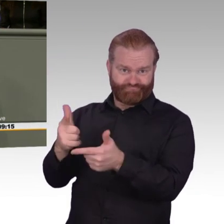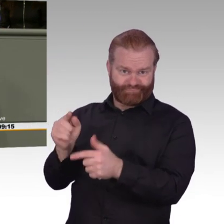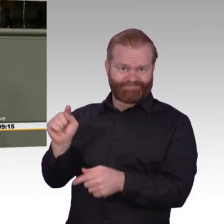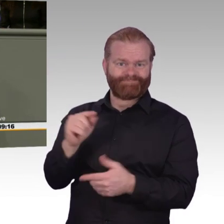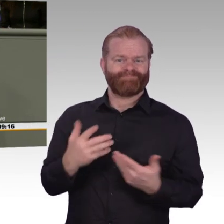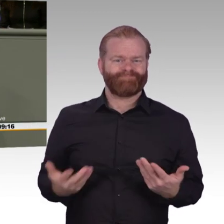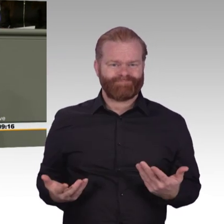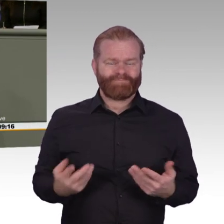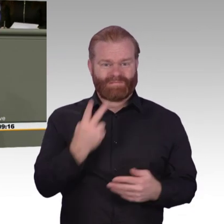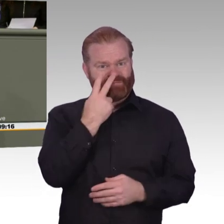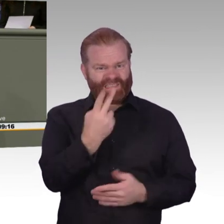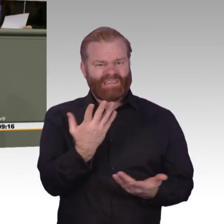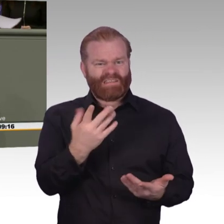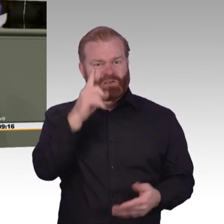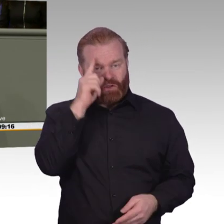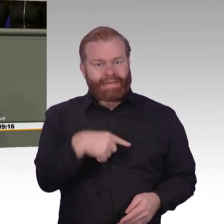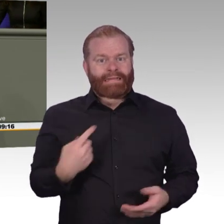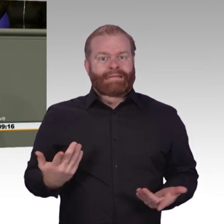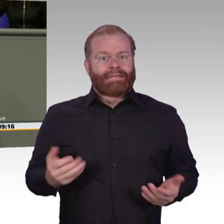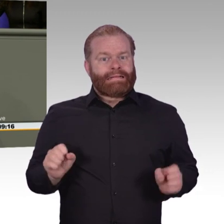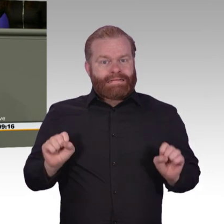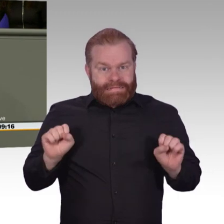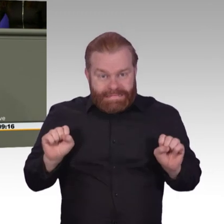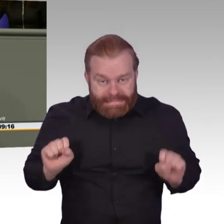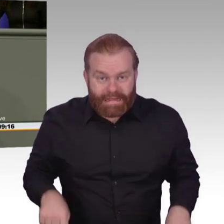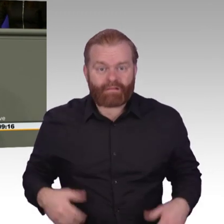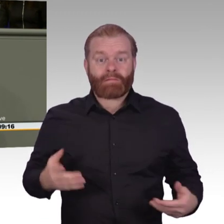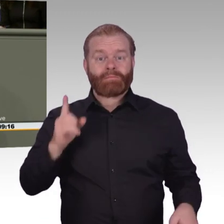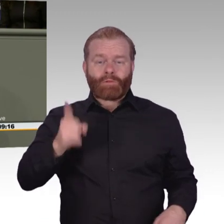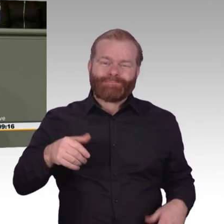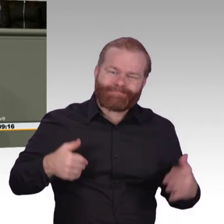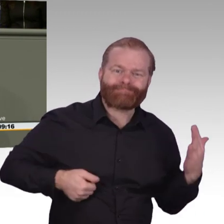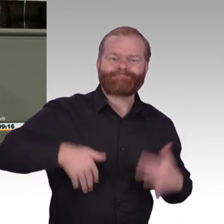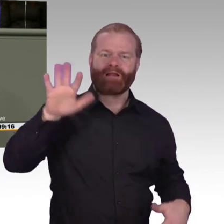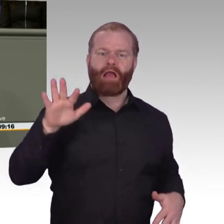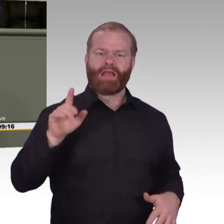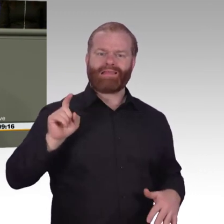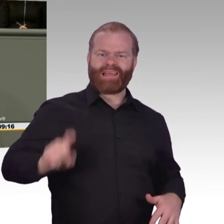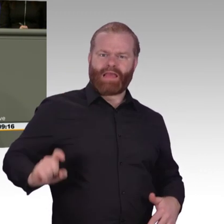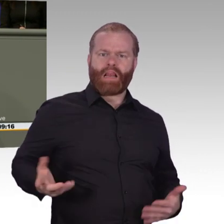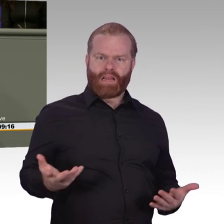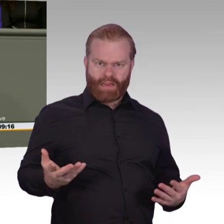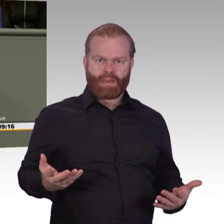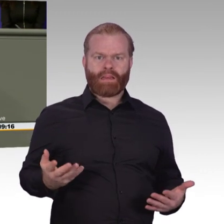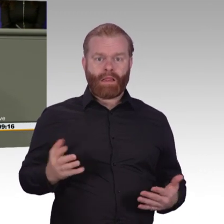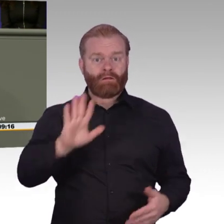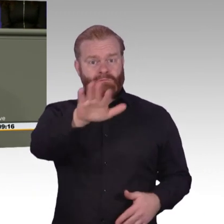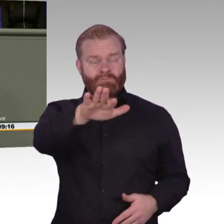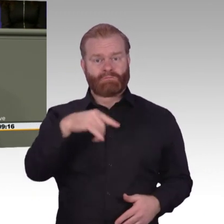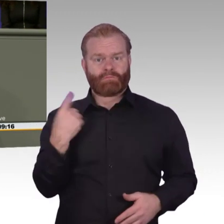nächsten Jahren passieren muss. Nur so können wir als Gesellschaft unsere Lebensqualität weiter steigern, unser wirtschaftliches und ökologisches Potenzial